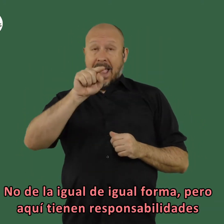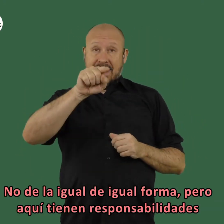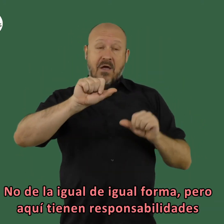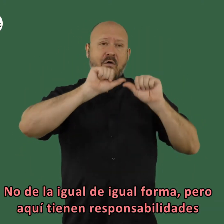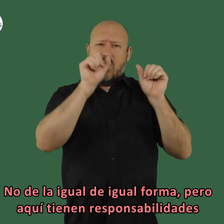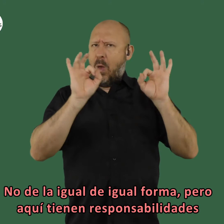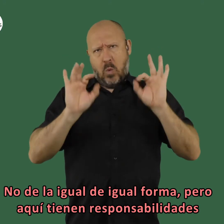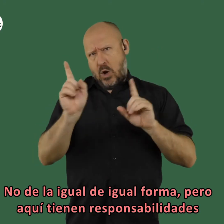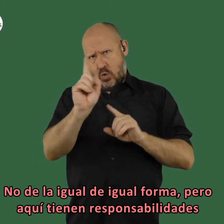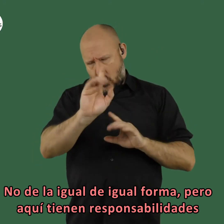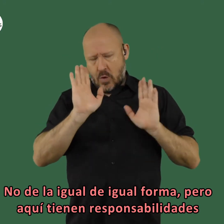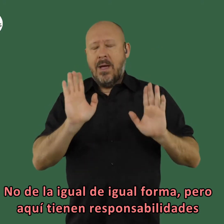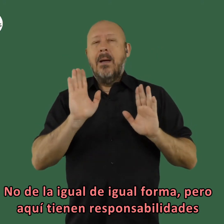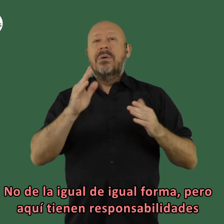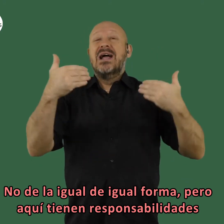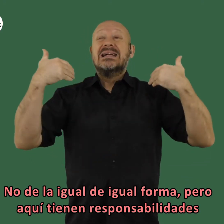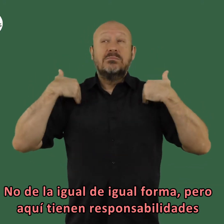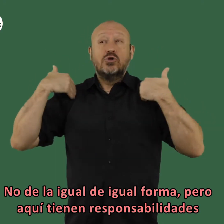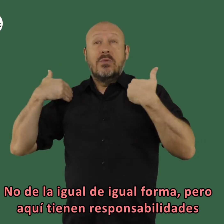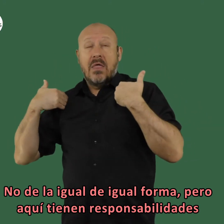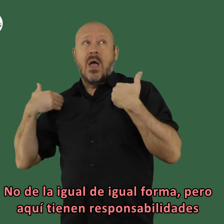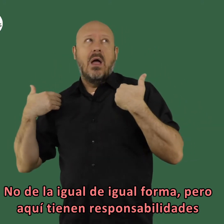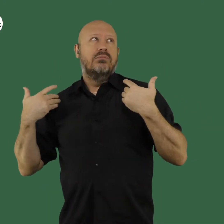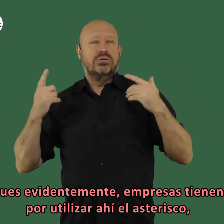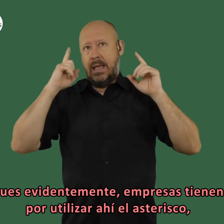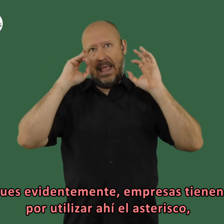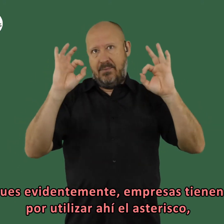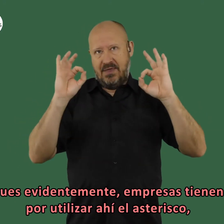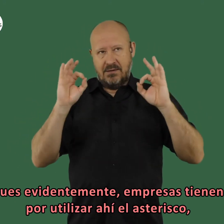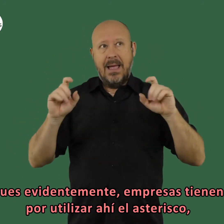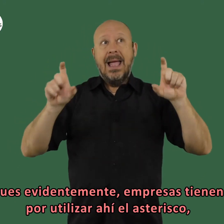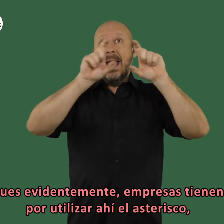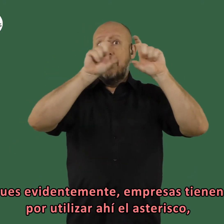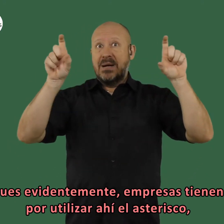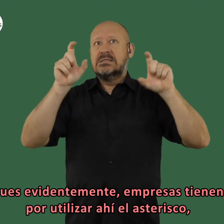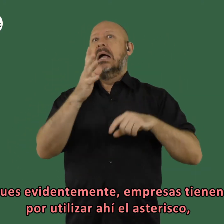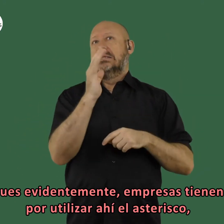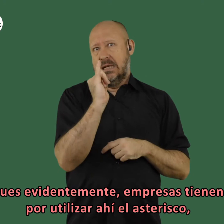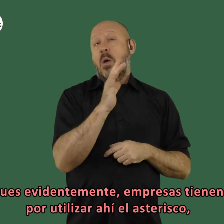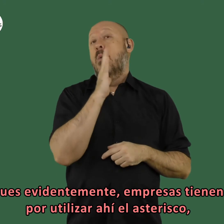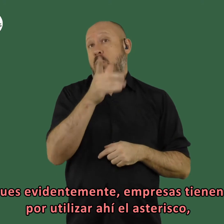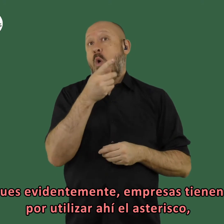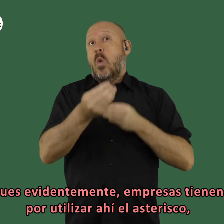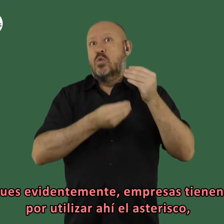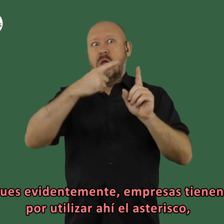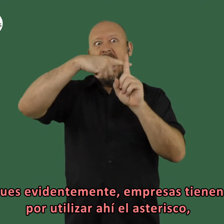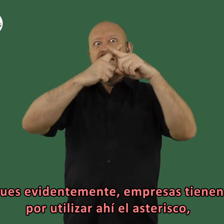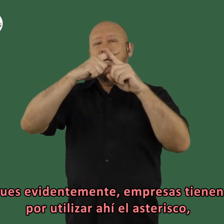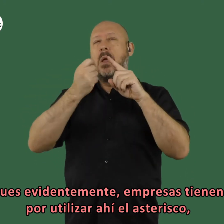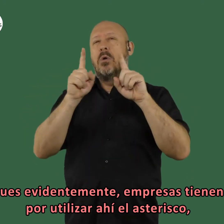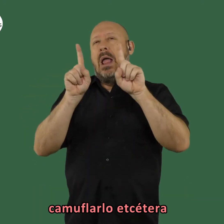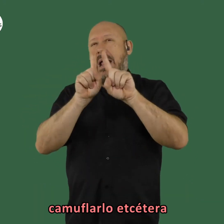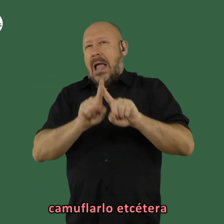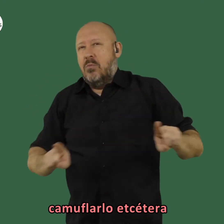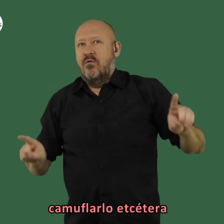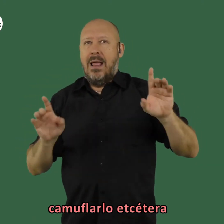igual de igual forma pero aquí tienen responsabilidades pues evidentemente empresas tienen por utilizar ahí